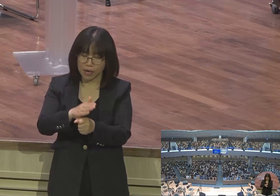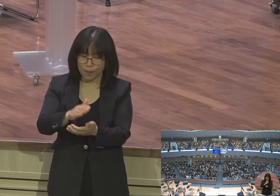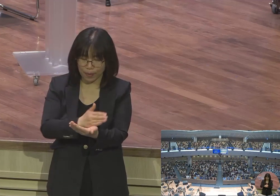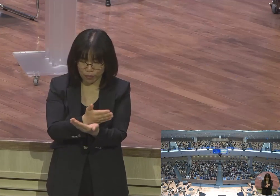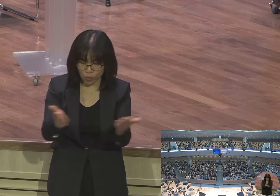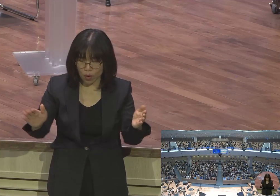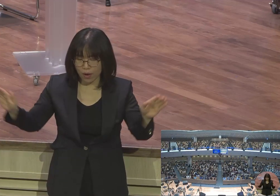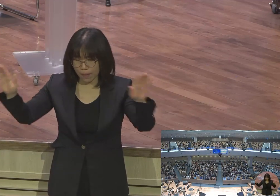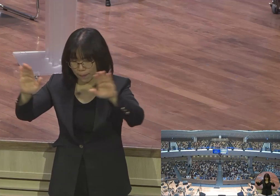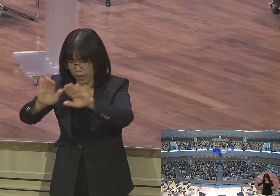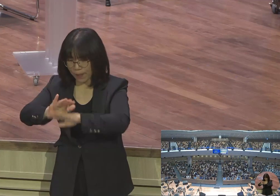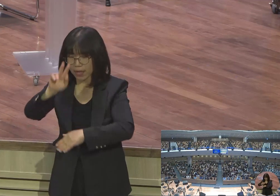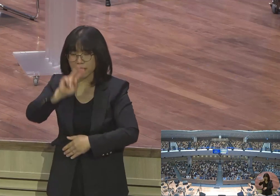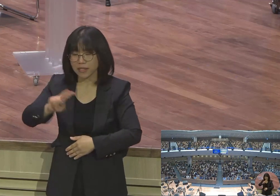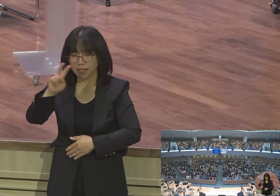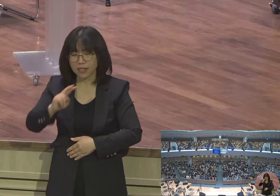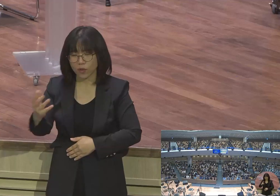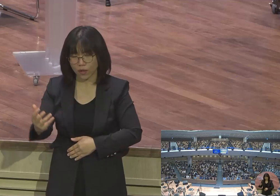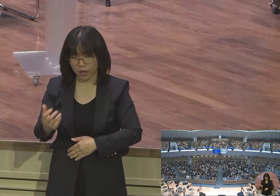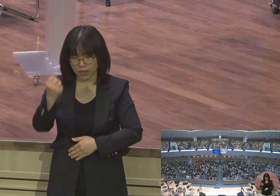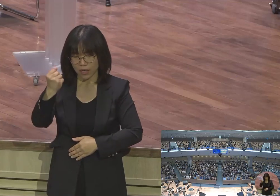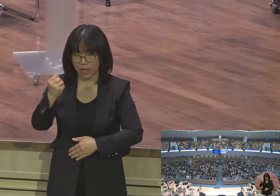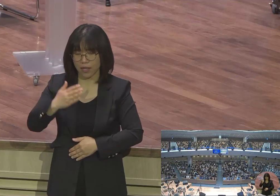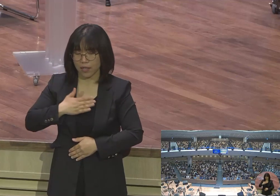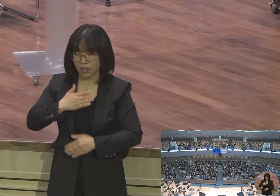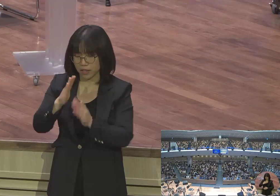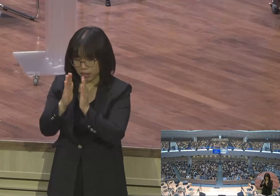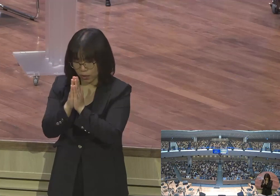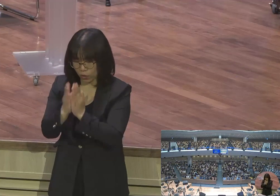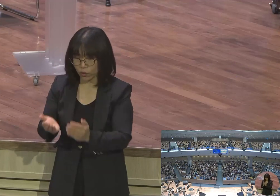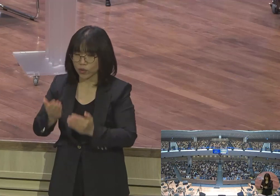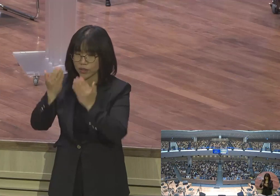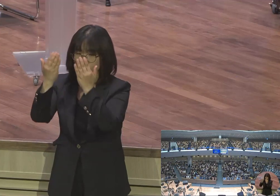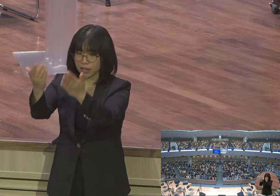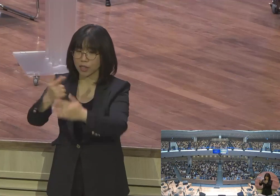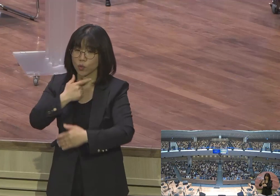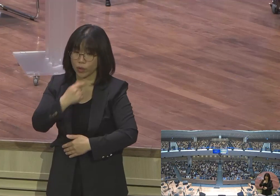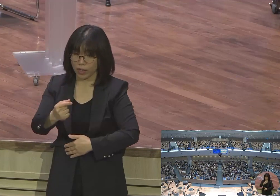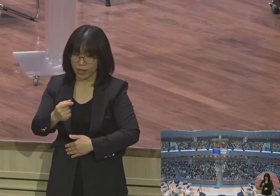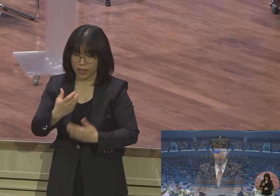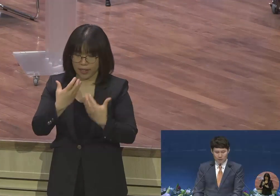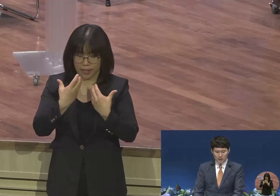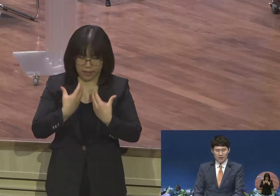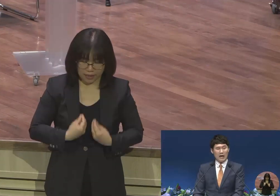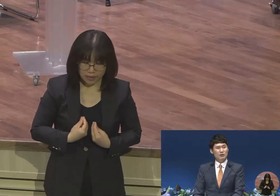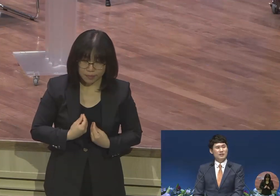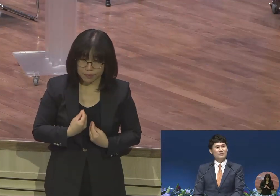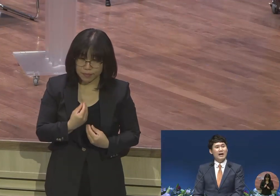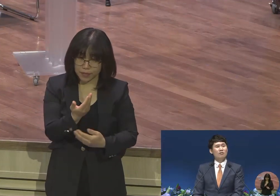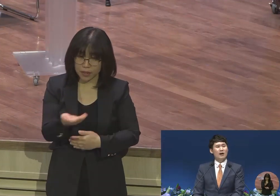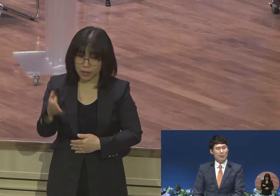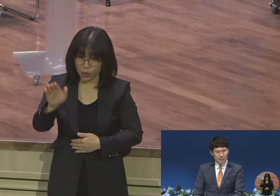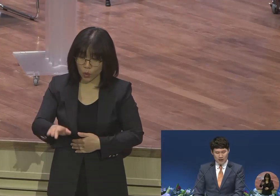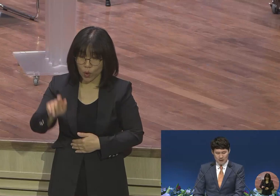찬송이 내게 있어 생명의 하나님께 기도하리로다 낙심과 절망의 상황 속에서도 다윗은 낮과 밤에